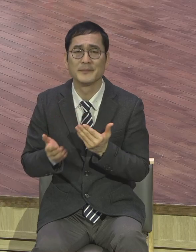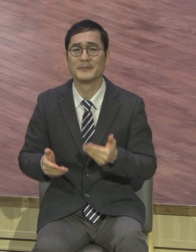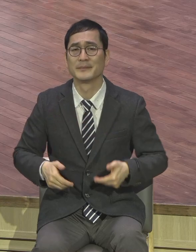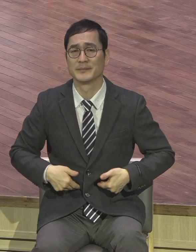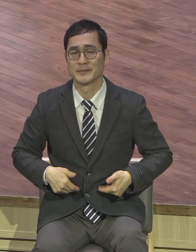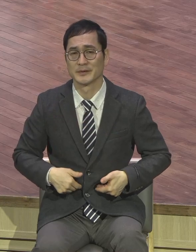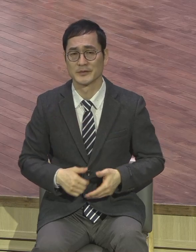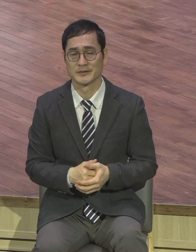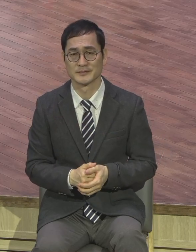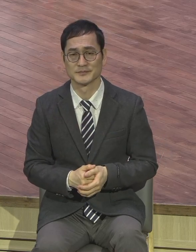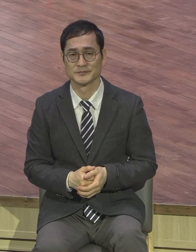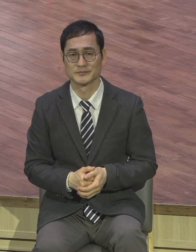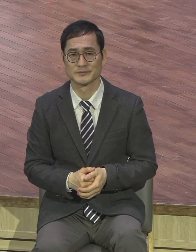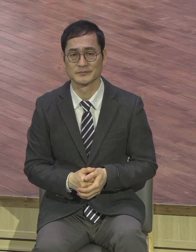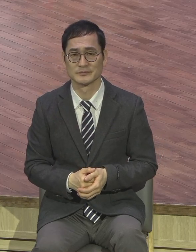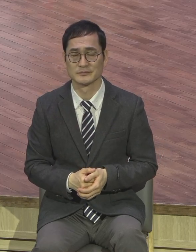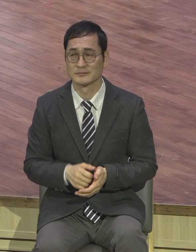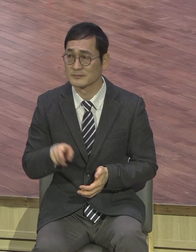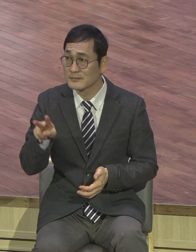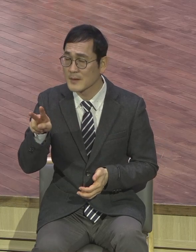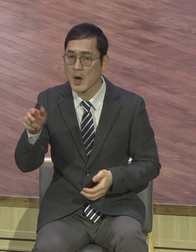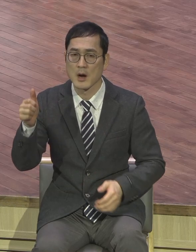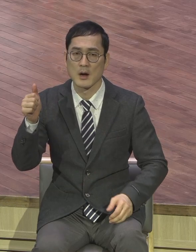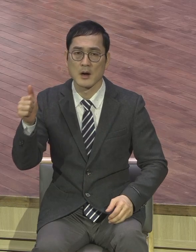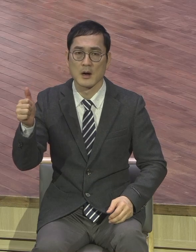너무 맛이 좋았어. 너무너무 좋았어.